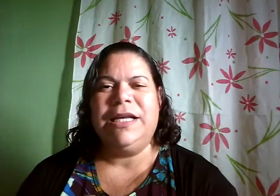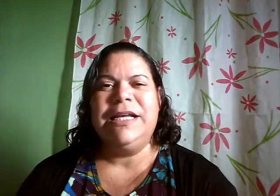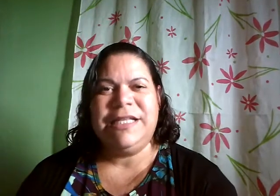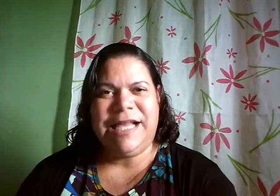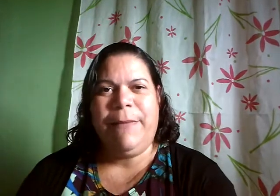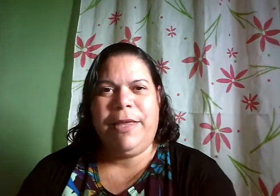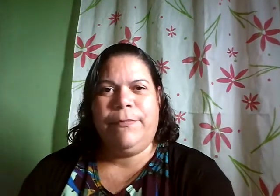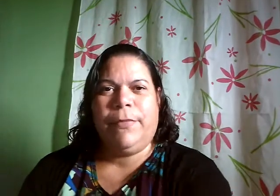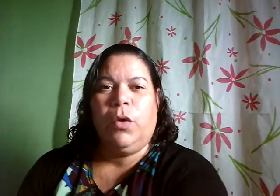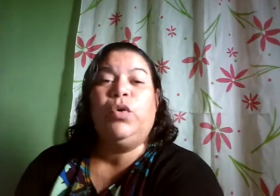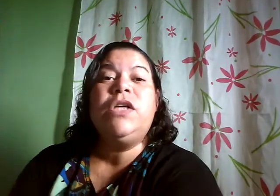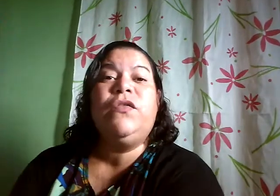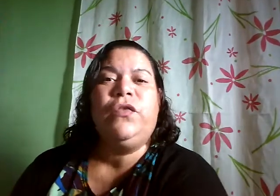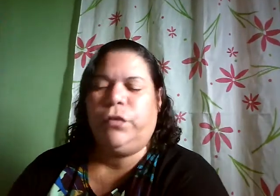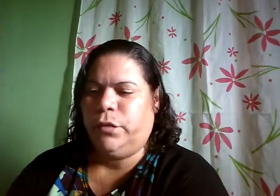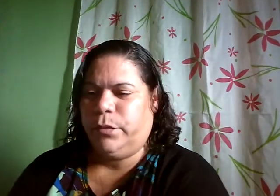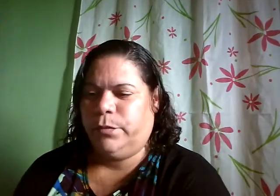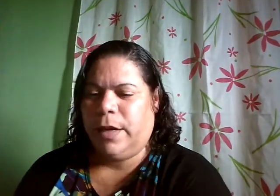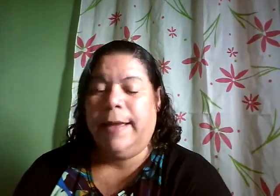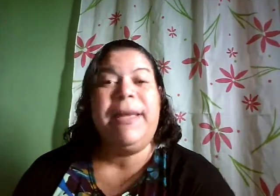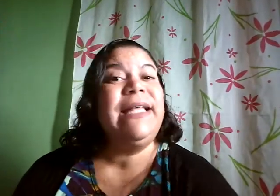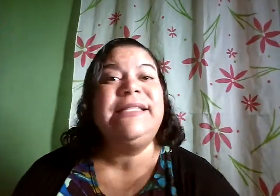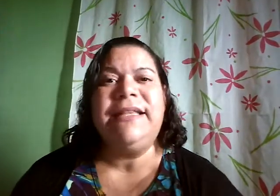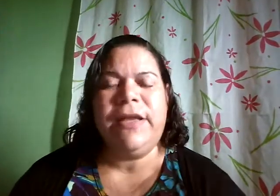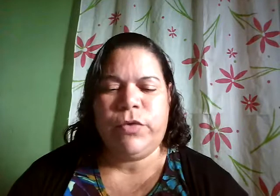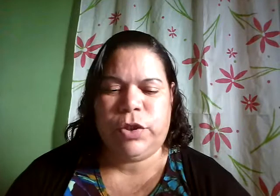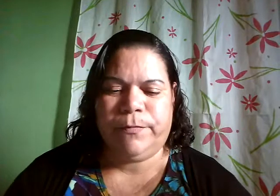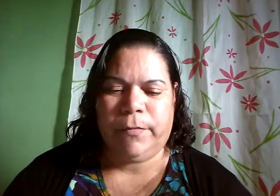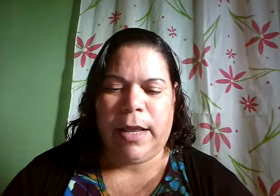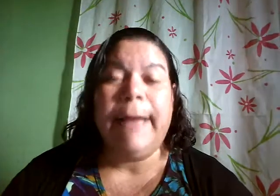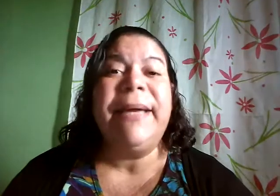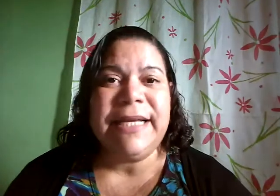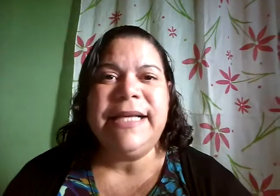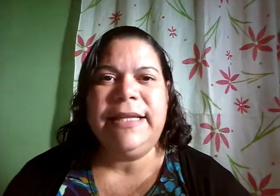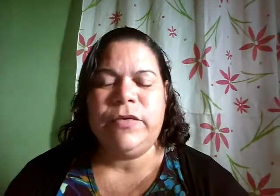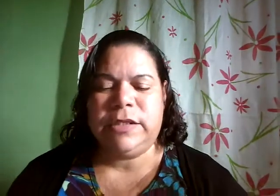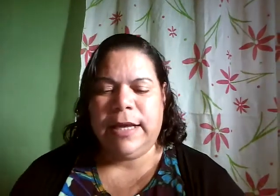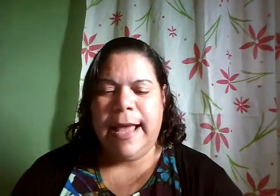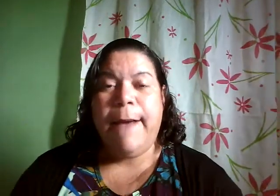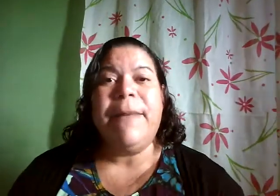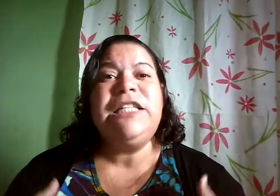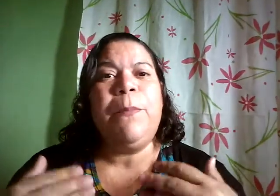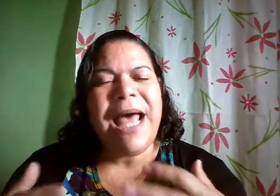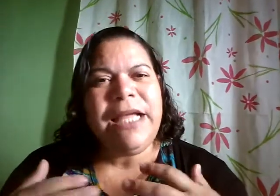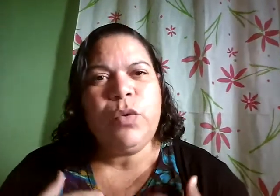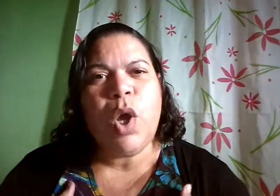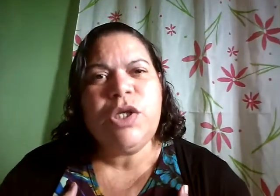Sabe? Nosso futuro pertence a Deus. Pertence a Deus. Mas para que o nosso